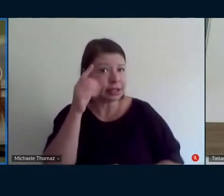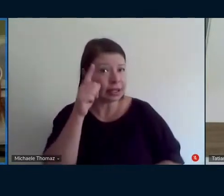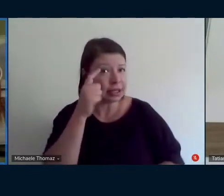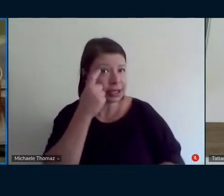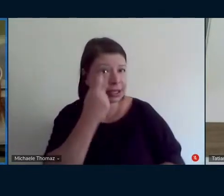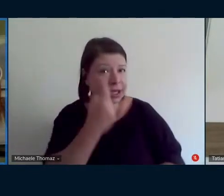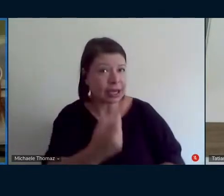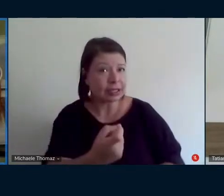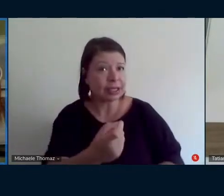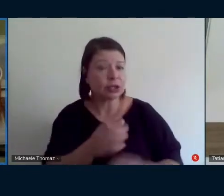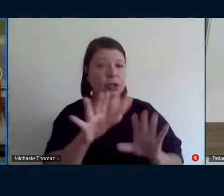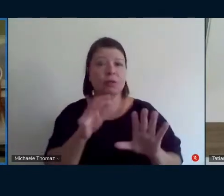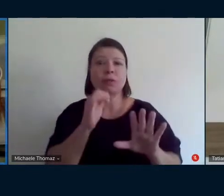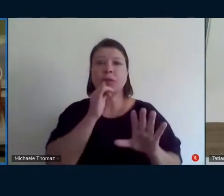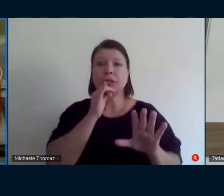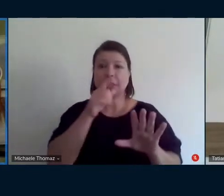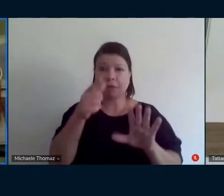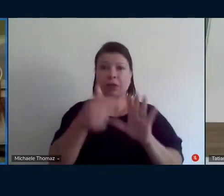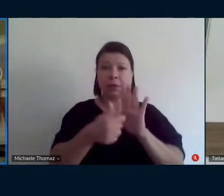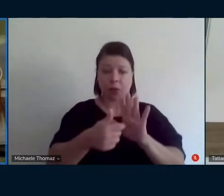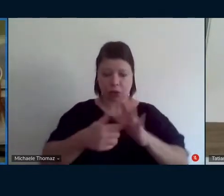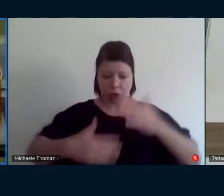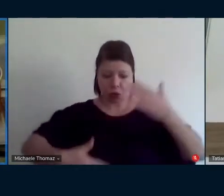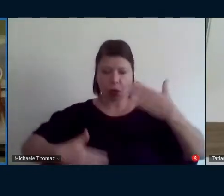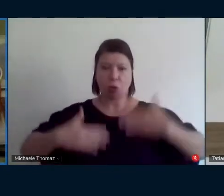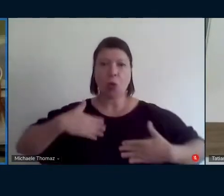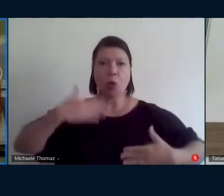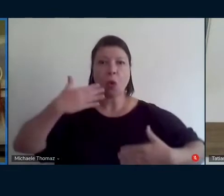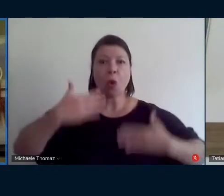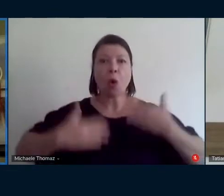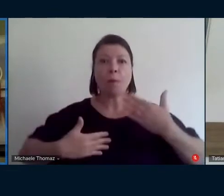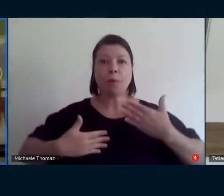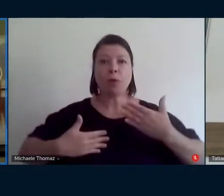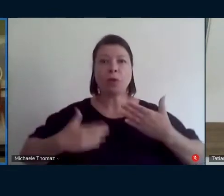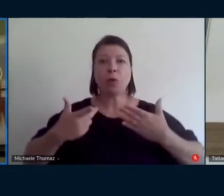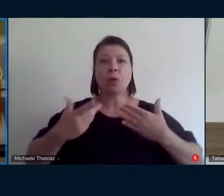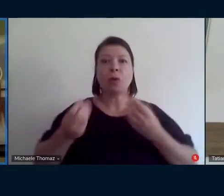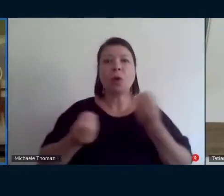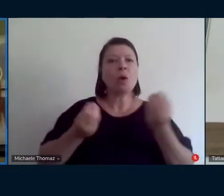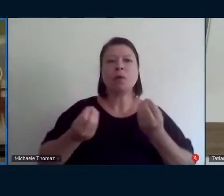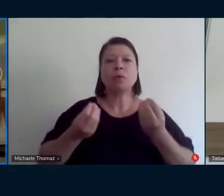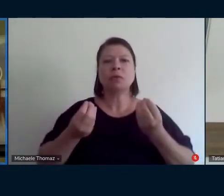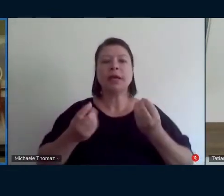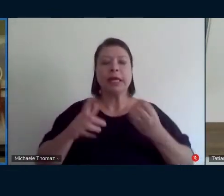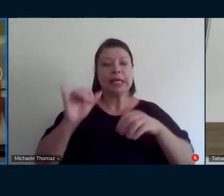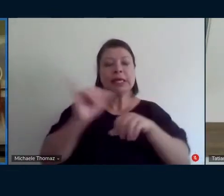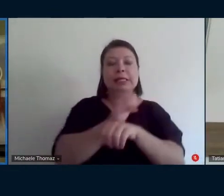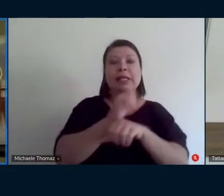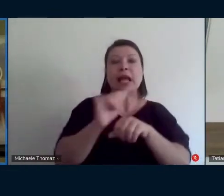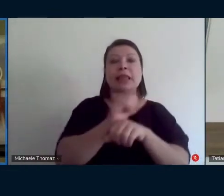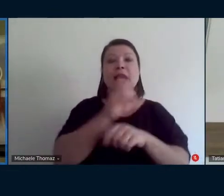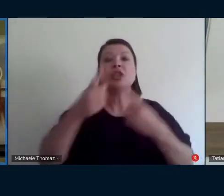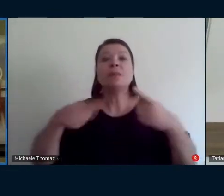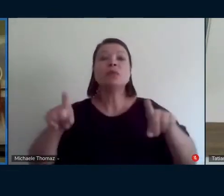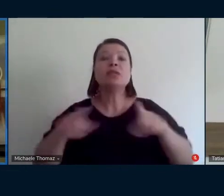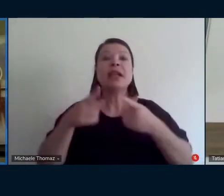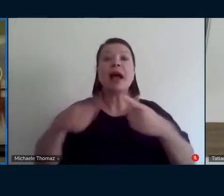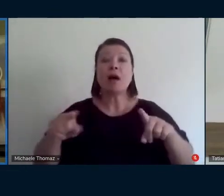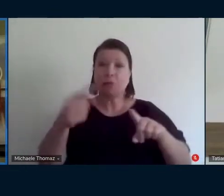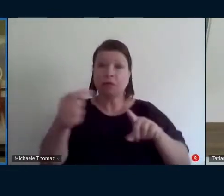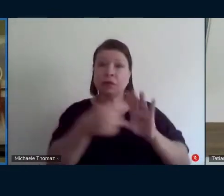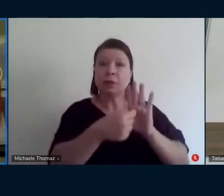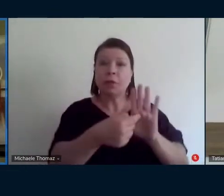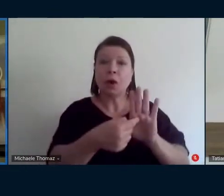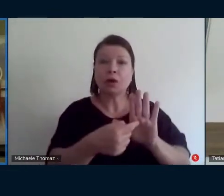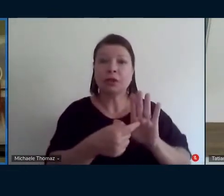um recurso musical que você aciona para explicar as vivências dentro e você faz isso junto com a questão do